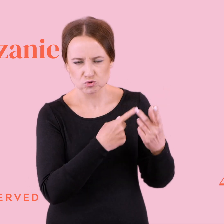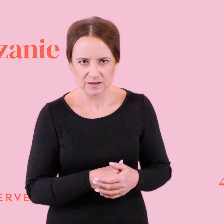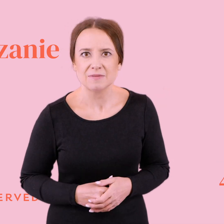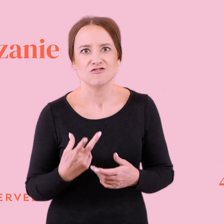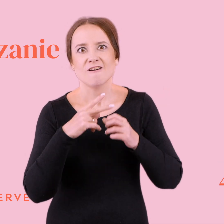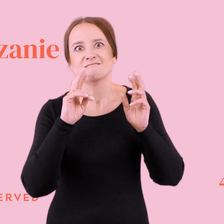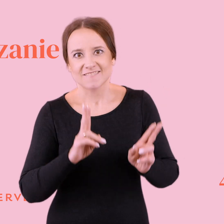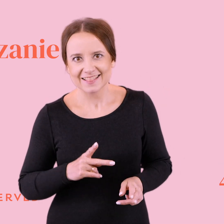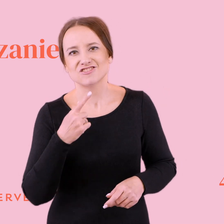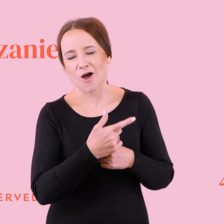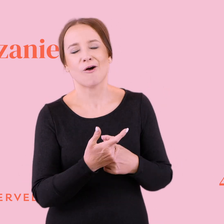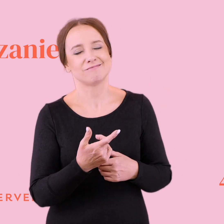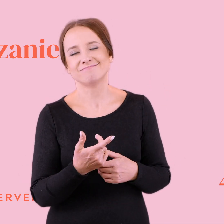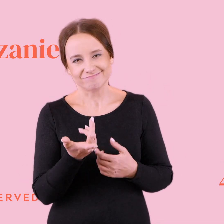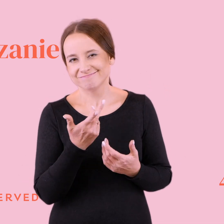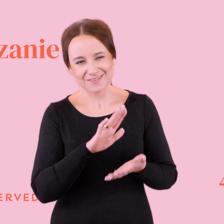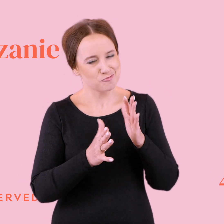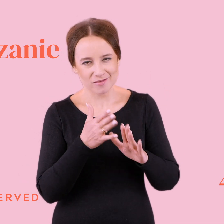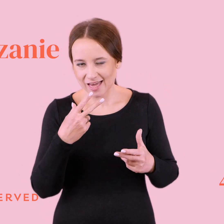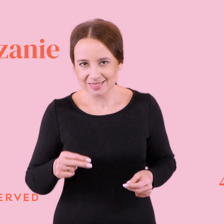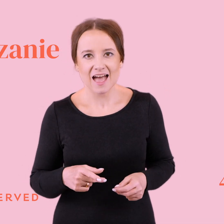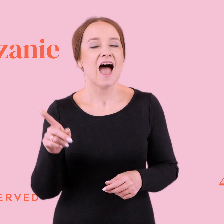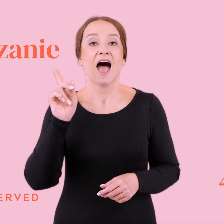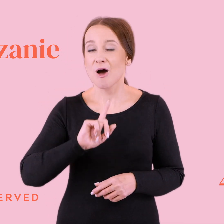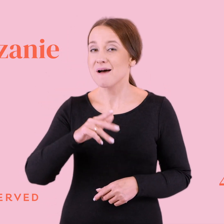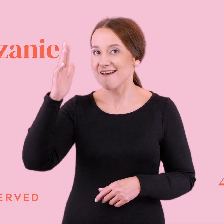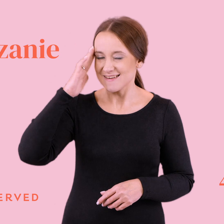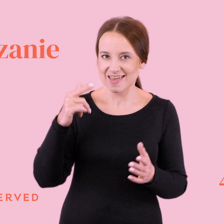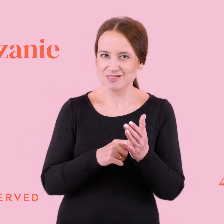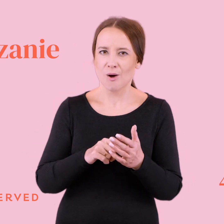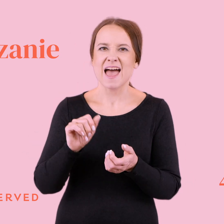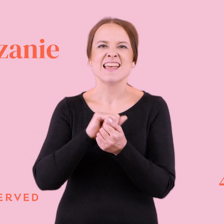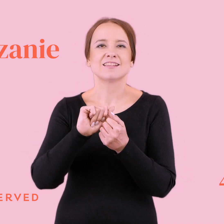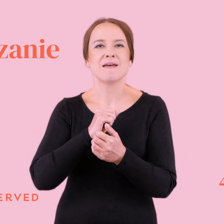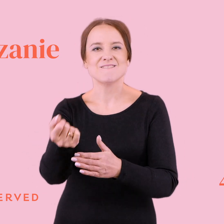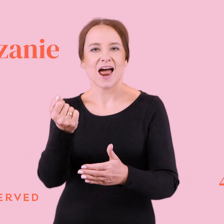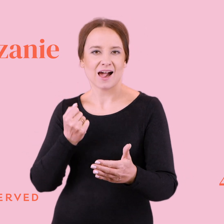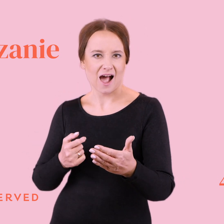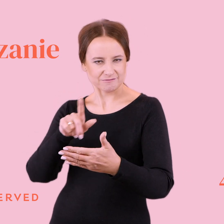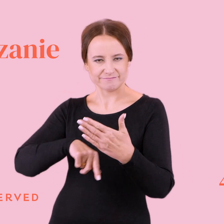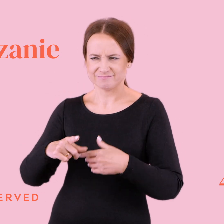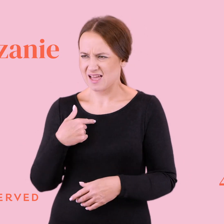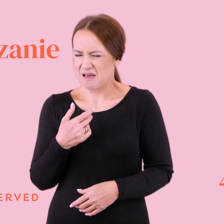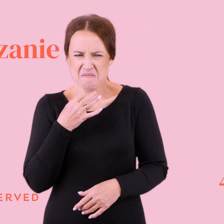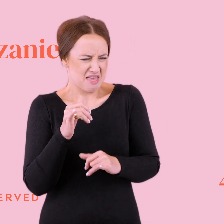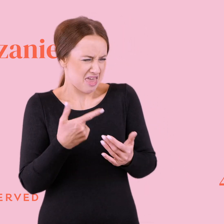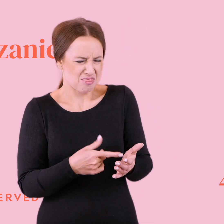faktycznie robi, po prostu nie sprząta, a on wie o tym, kurwa, argument zmywarkowy. Ale jak to? przecież to jest nieprawda, jeszcze